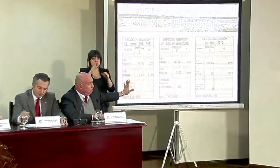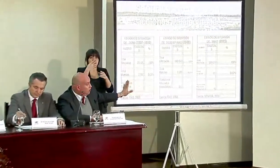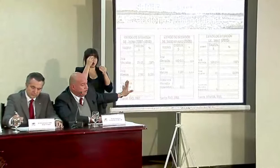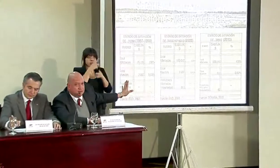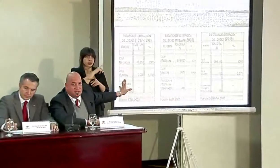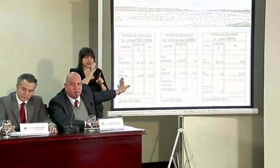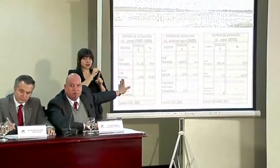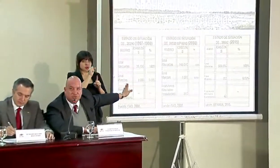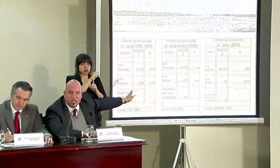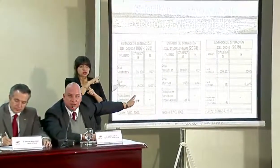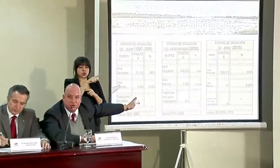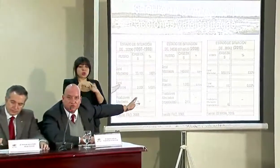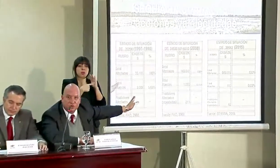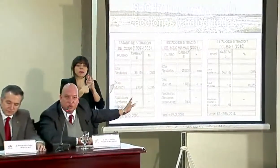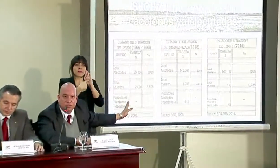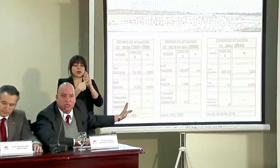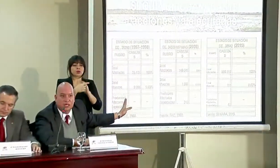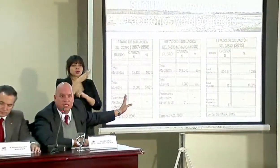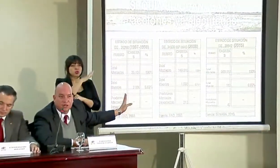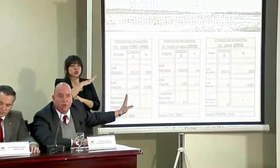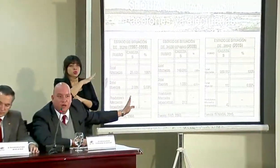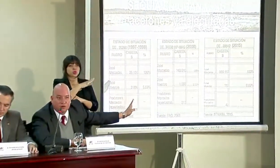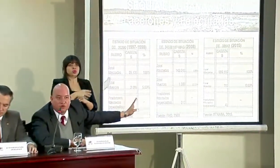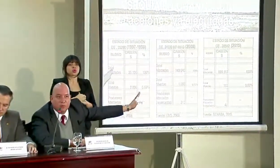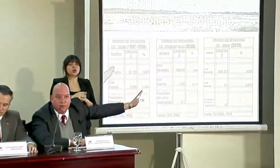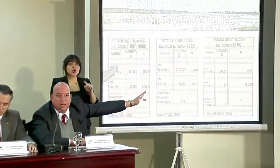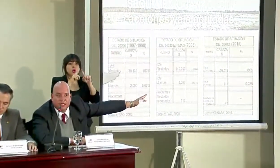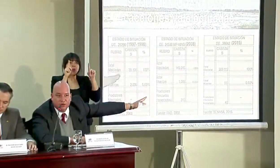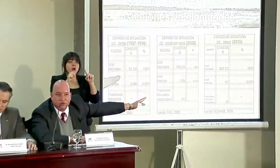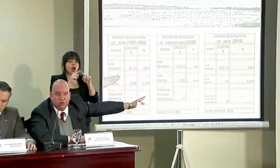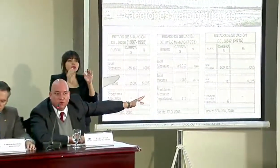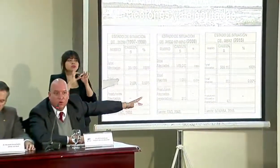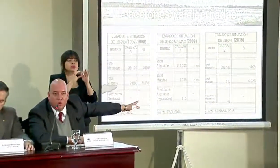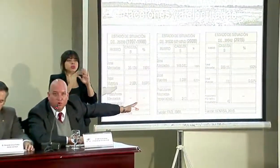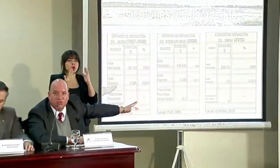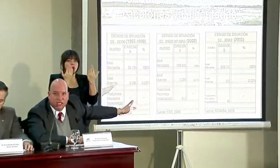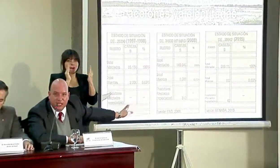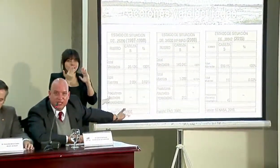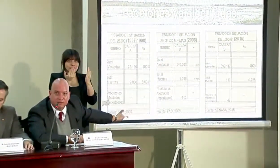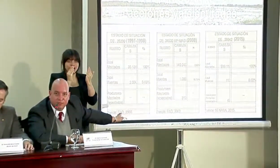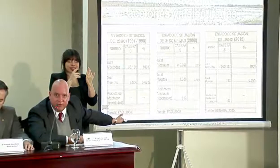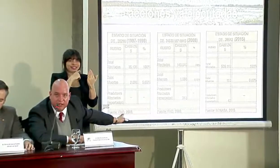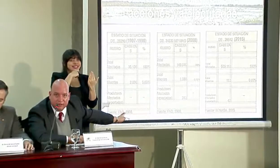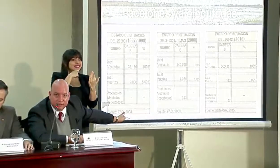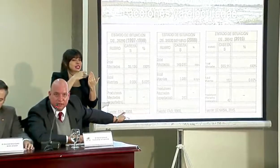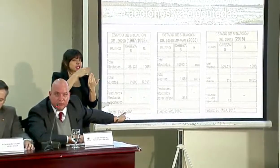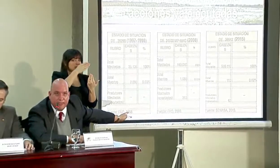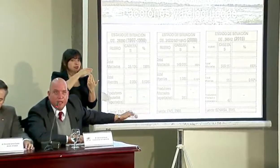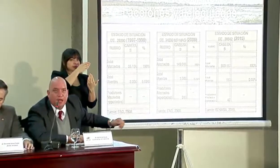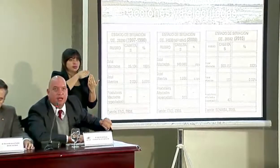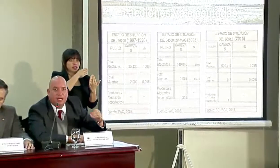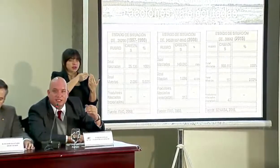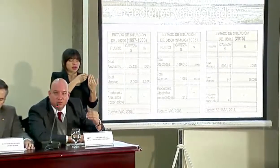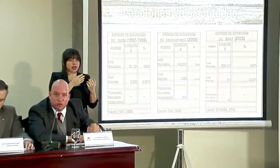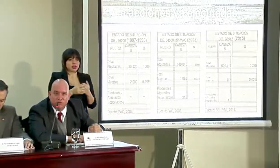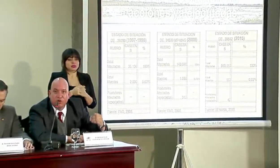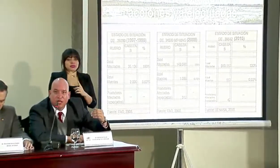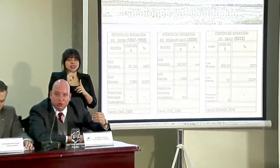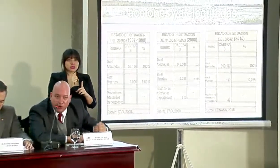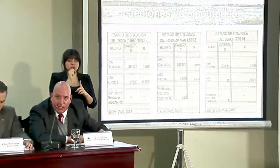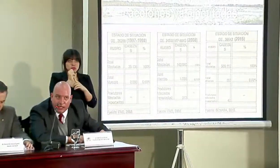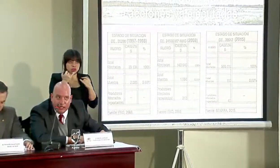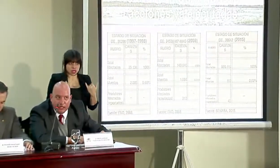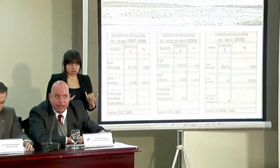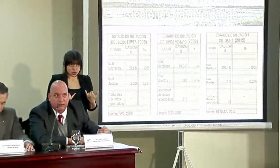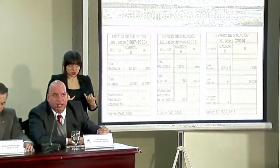lo que se estaba mostrando son cuadros comparativos con sequías previas. La situación